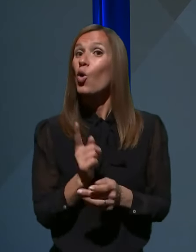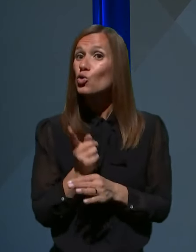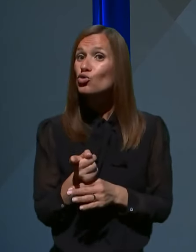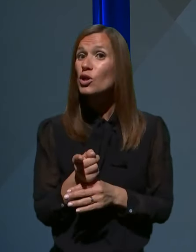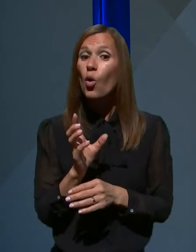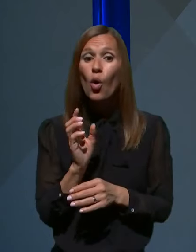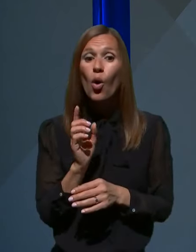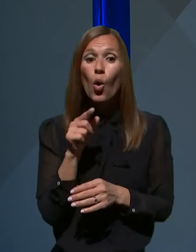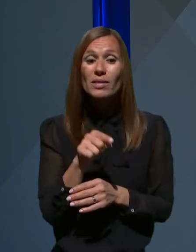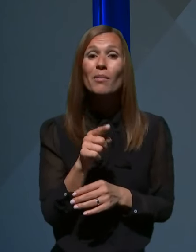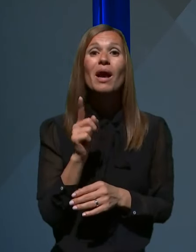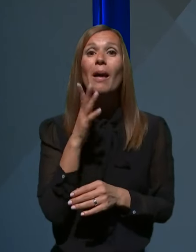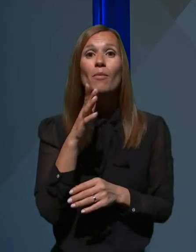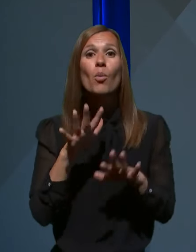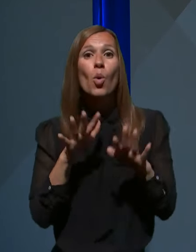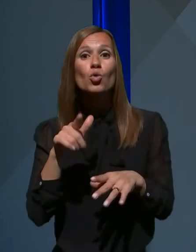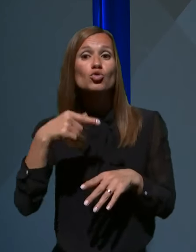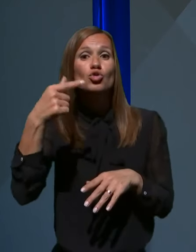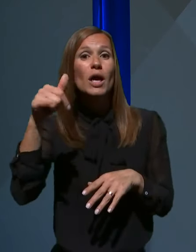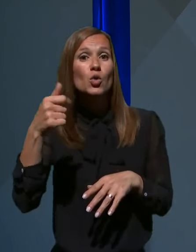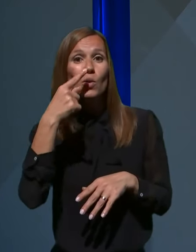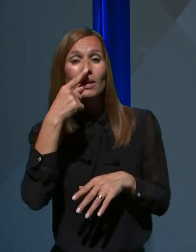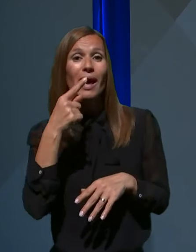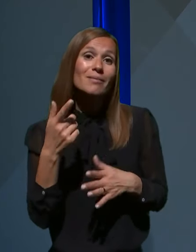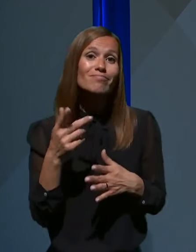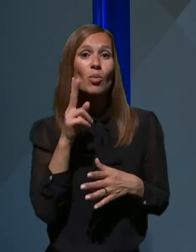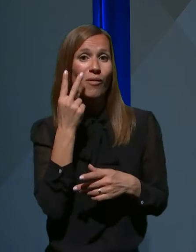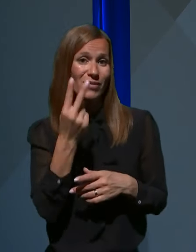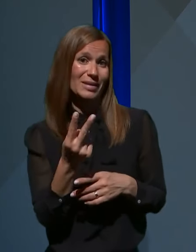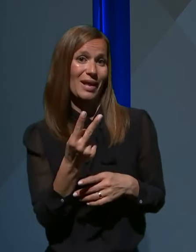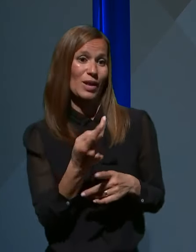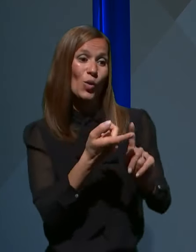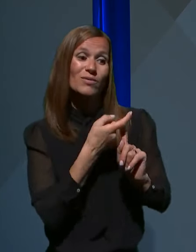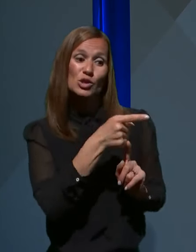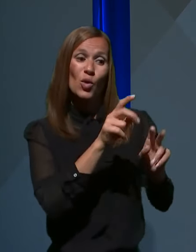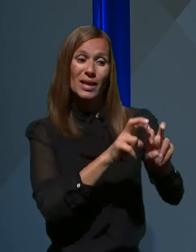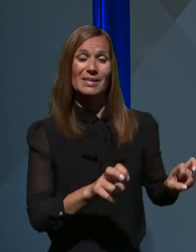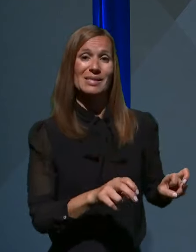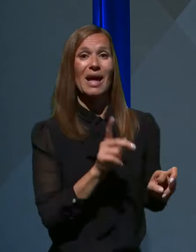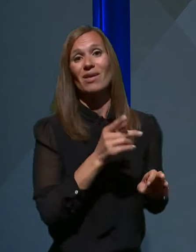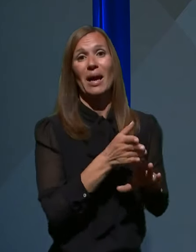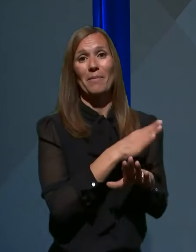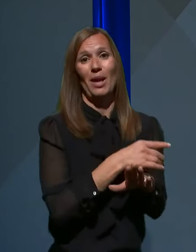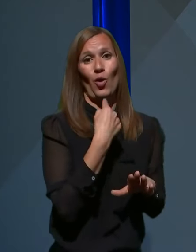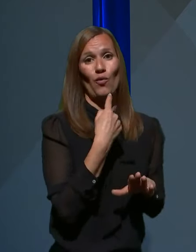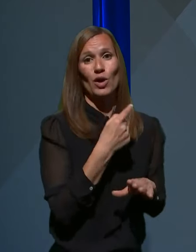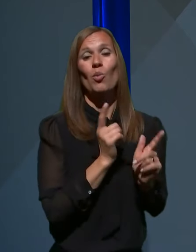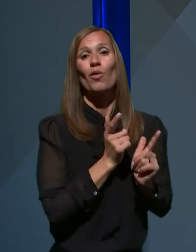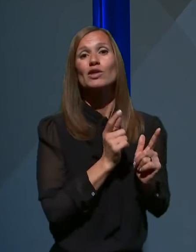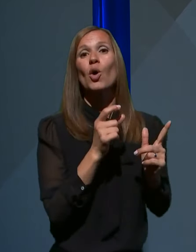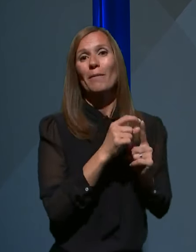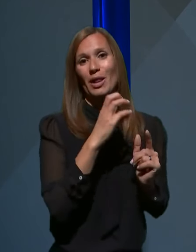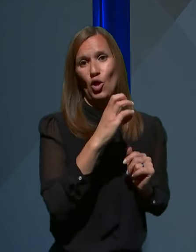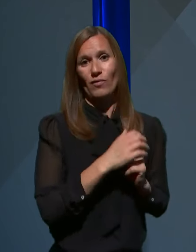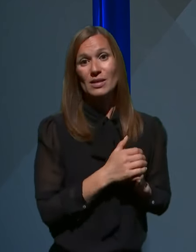junija, pa bo temeljil prav na tej raziskavi, o kateri je ravno prej govoril profesor Petrovec. Če bomo